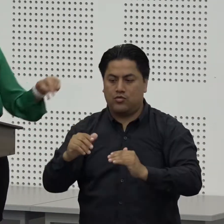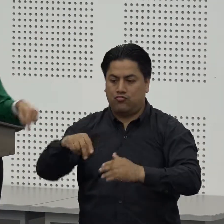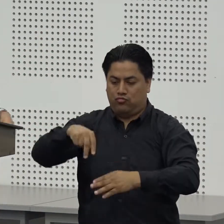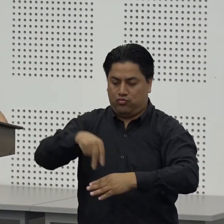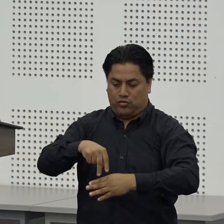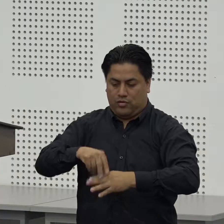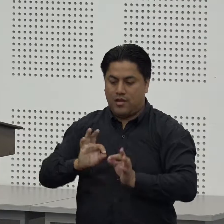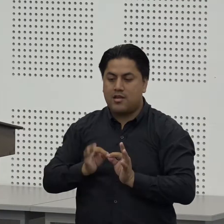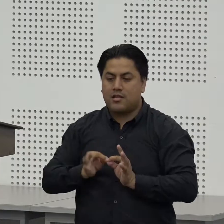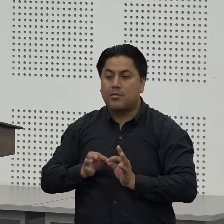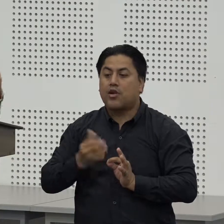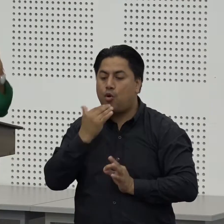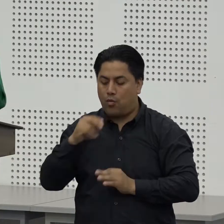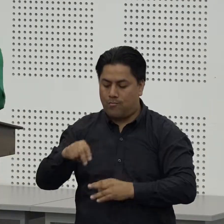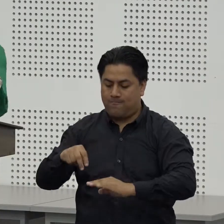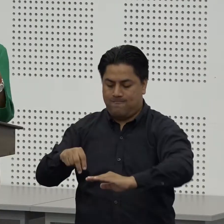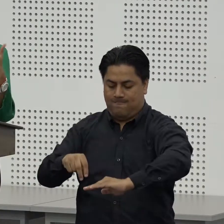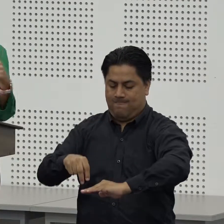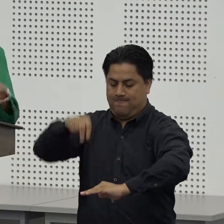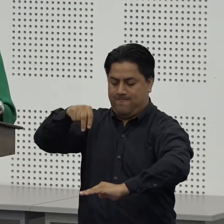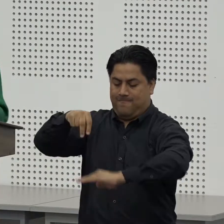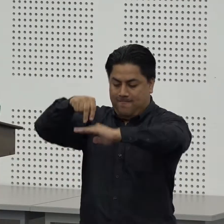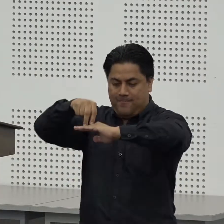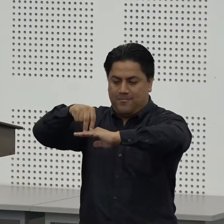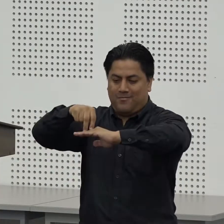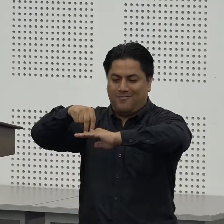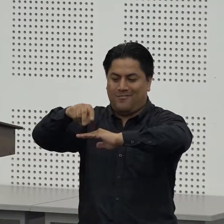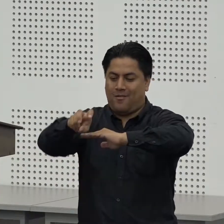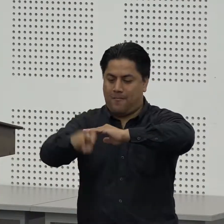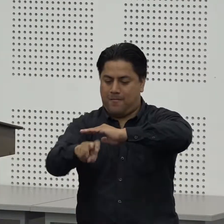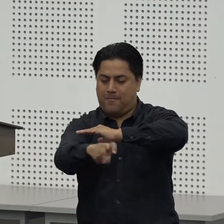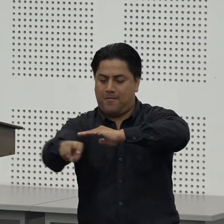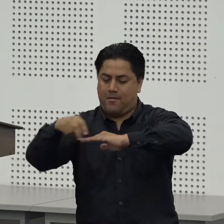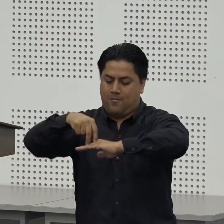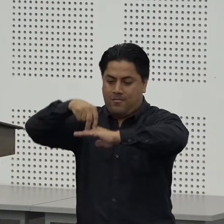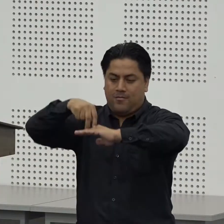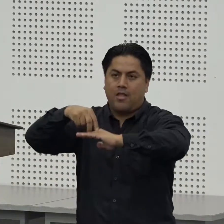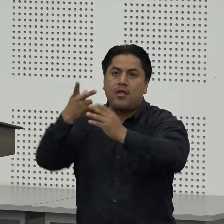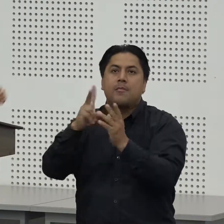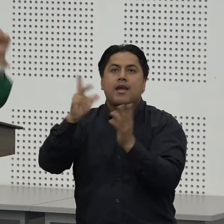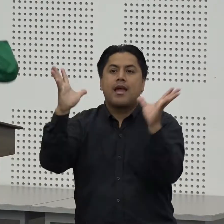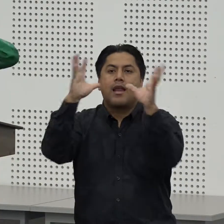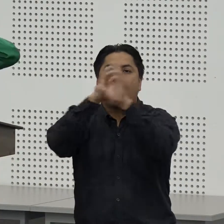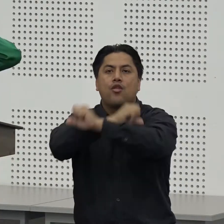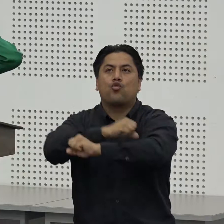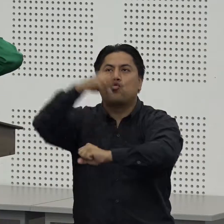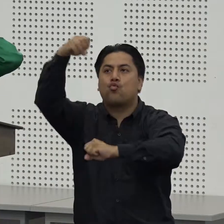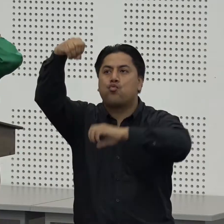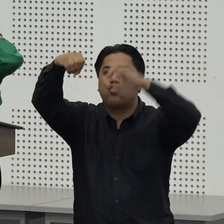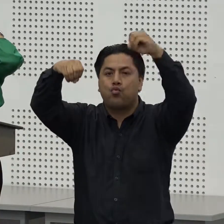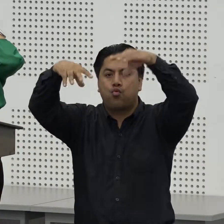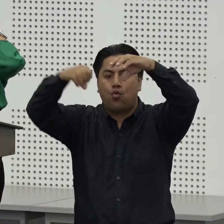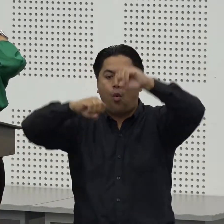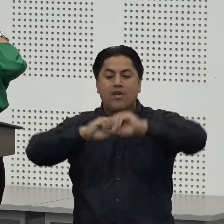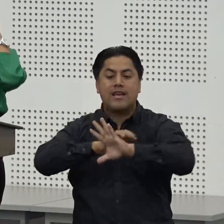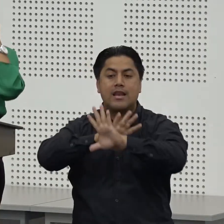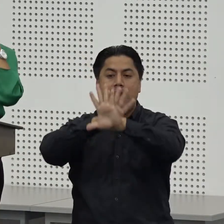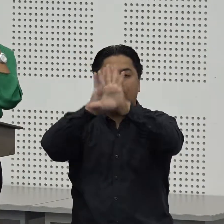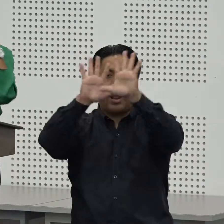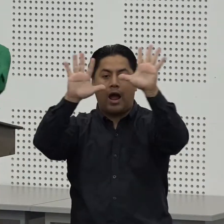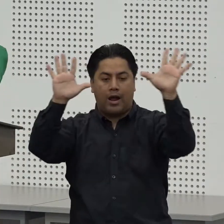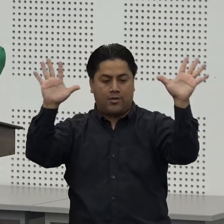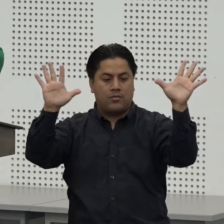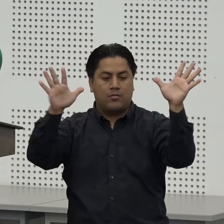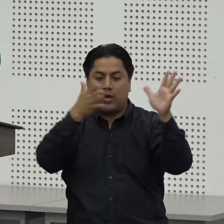claramente al intérprete buena iluminación sobre todo para las clases de la noche y procurar que las aulas no tengan distractores